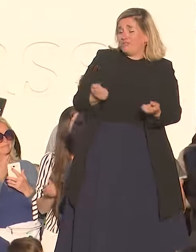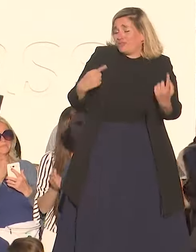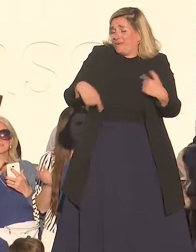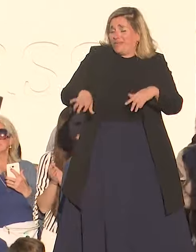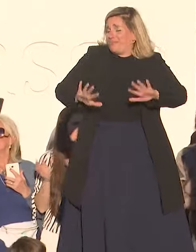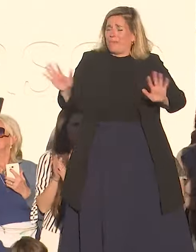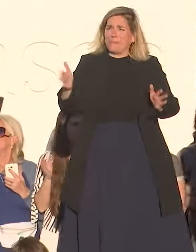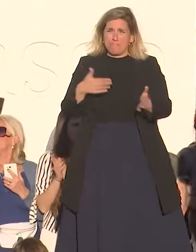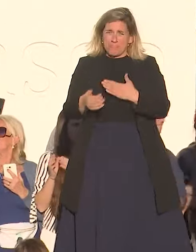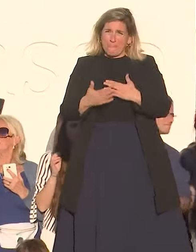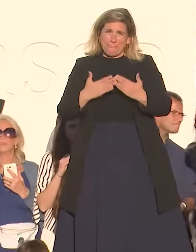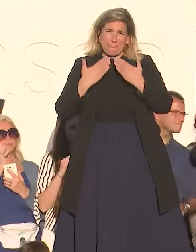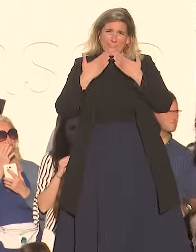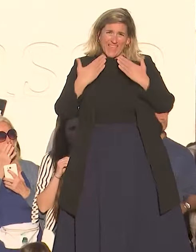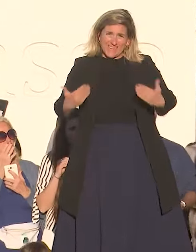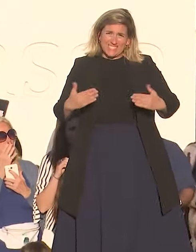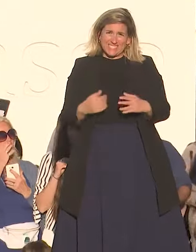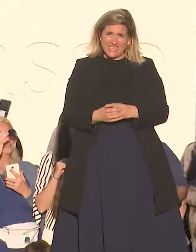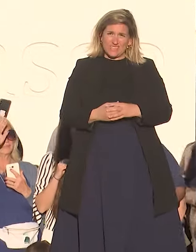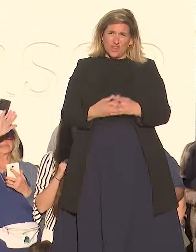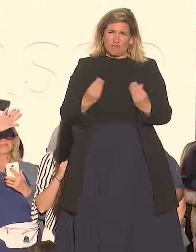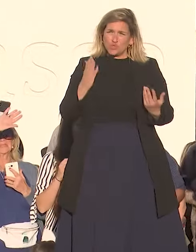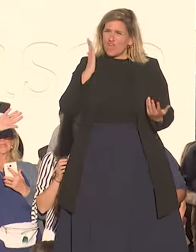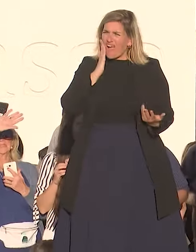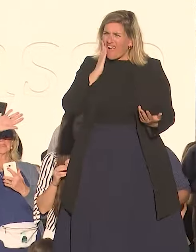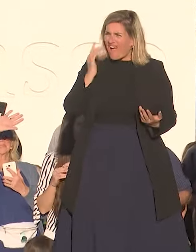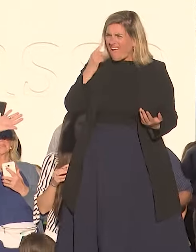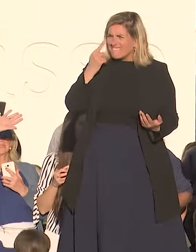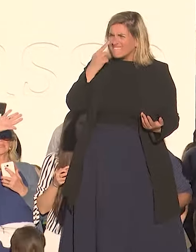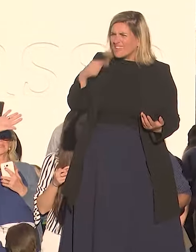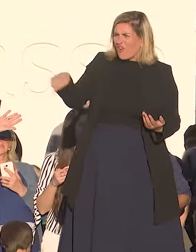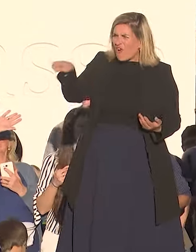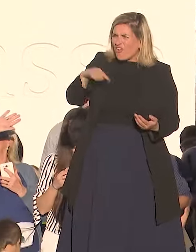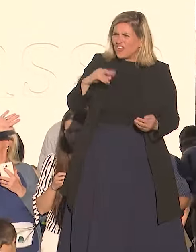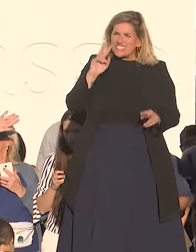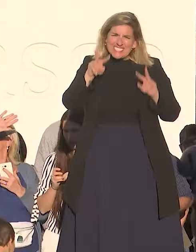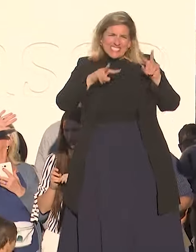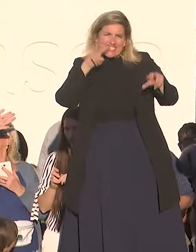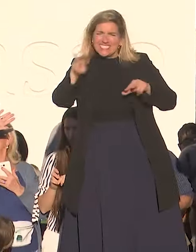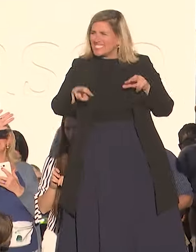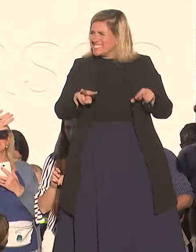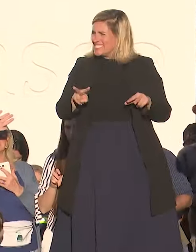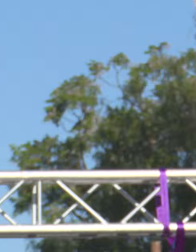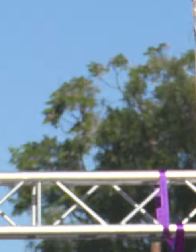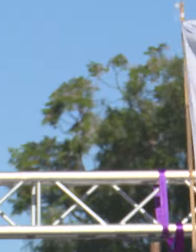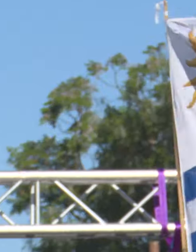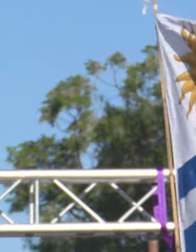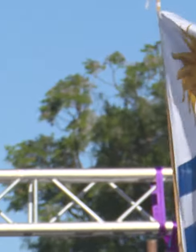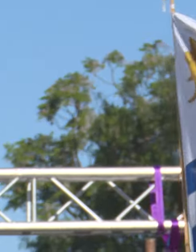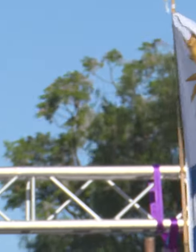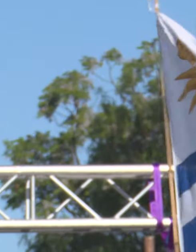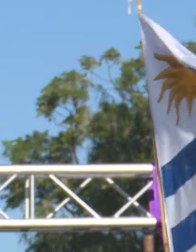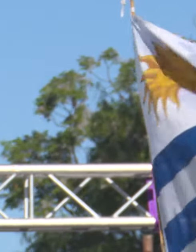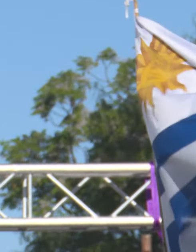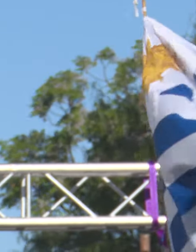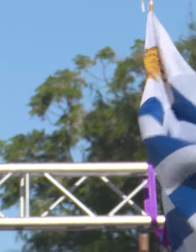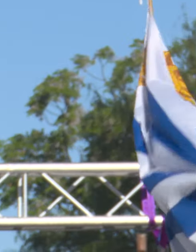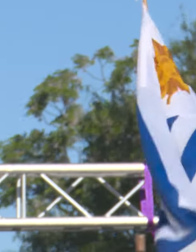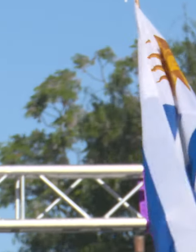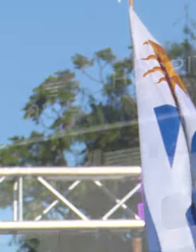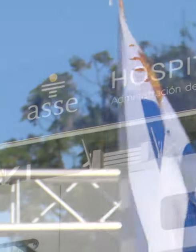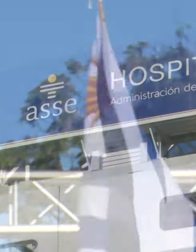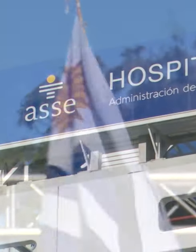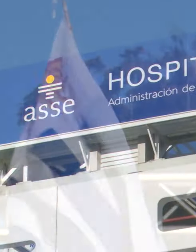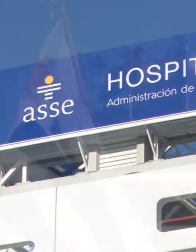agradeciéndole a muchas caras que veo acá y que conozco militantes sociales y políticos